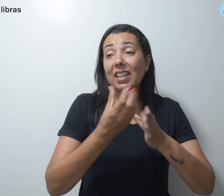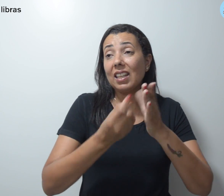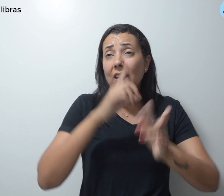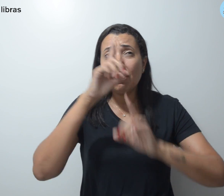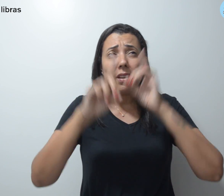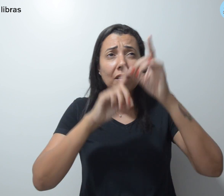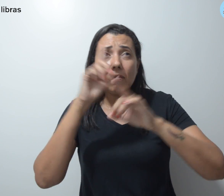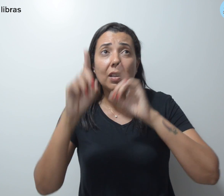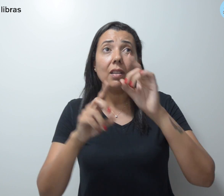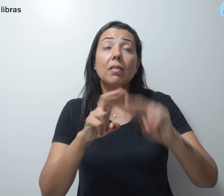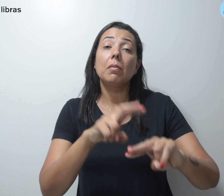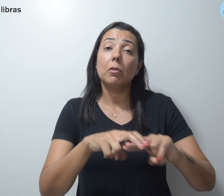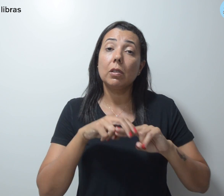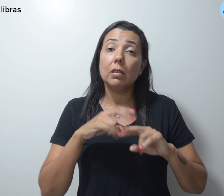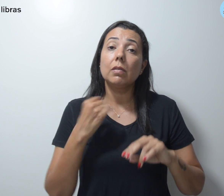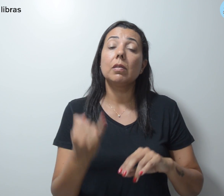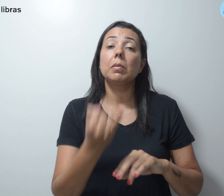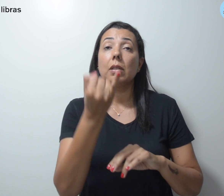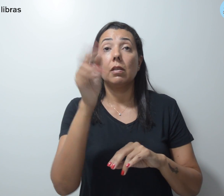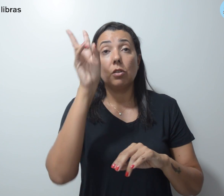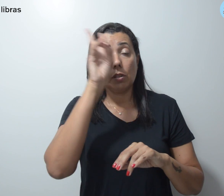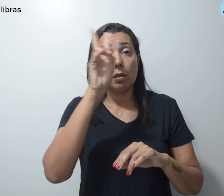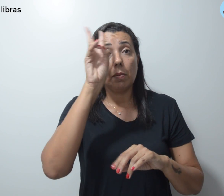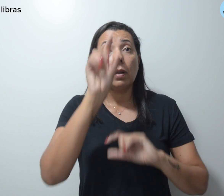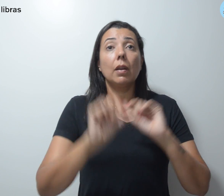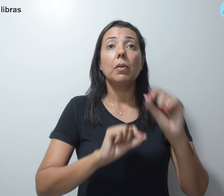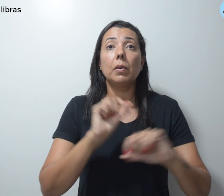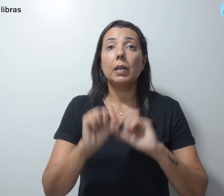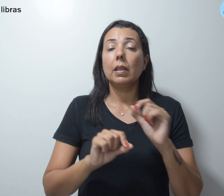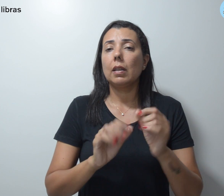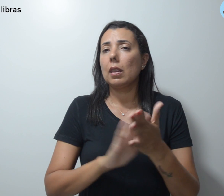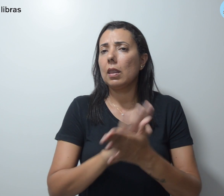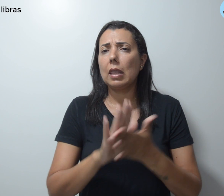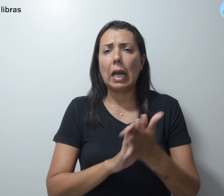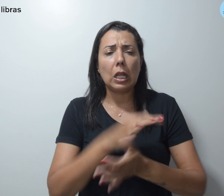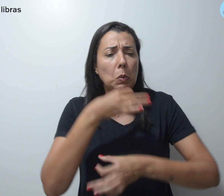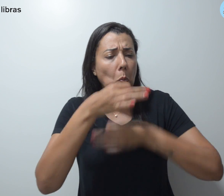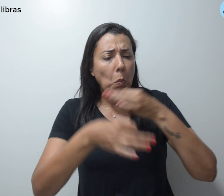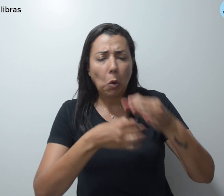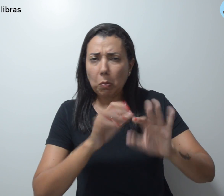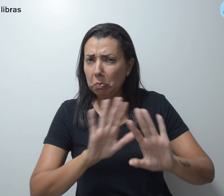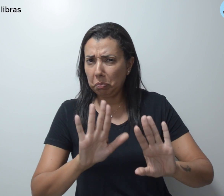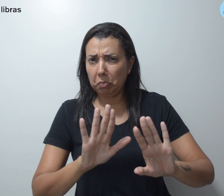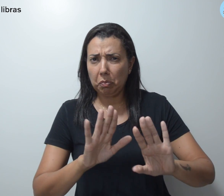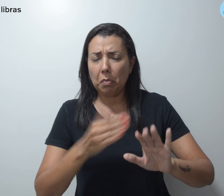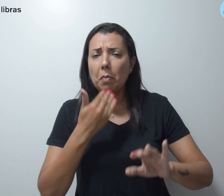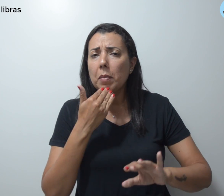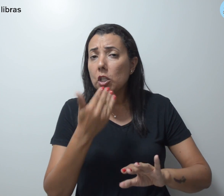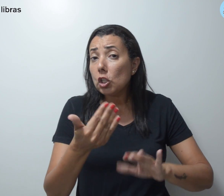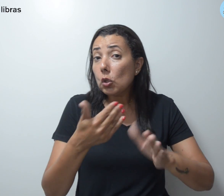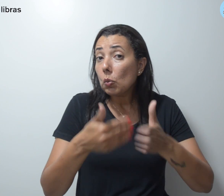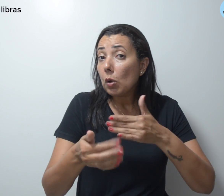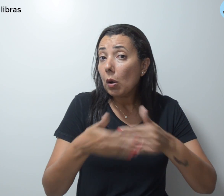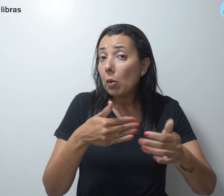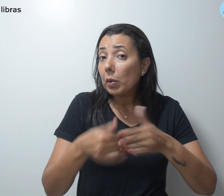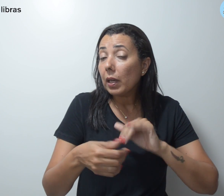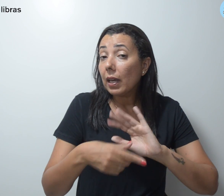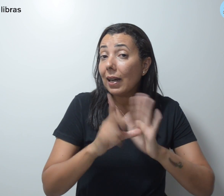isso, é importante lembrar que, em nenhuma hipótese, será pedido qualquer tipo de pagamento